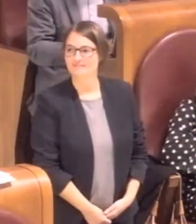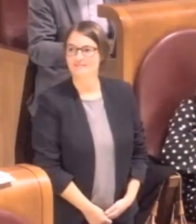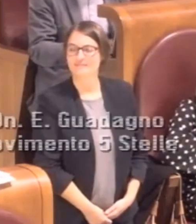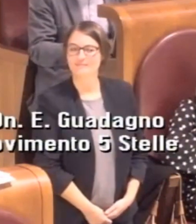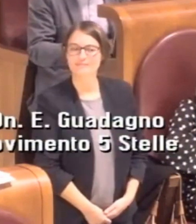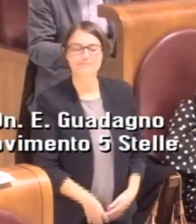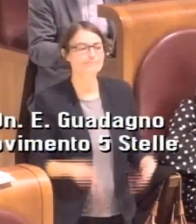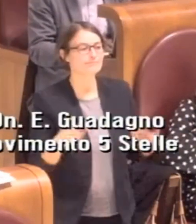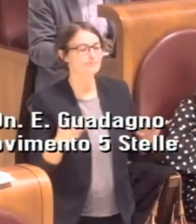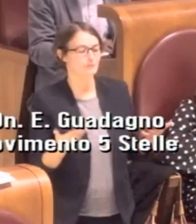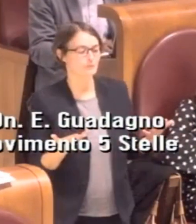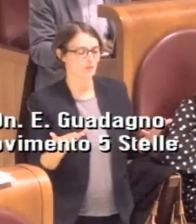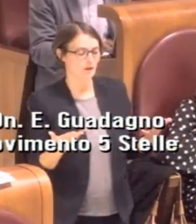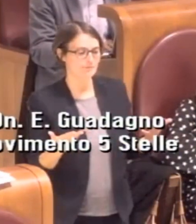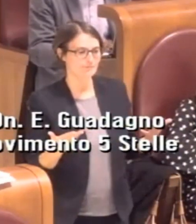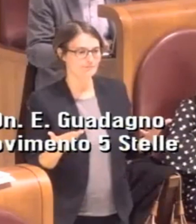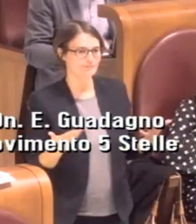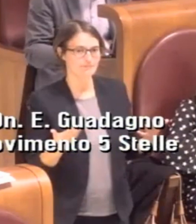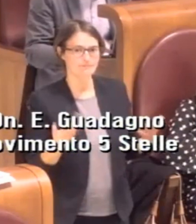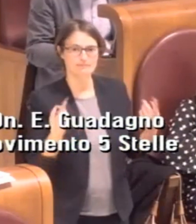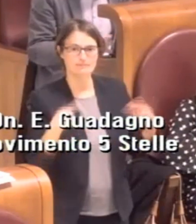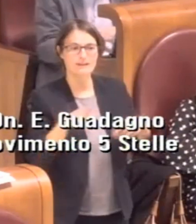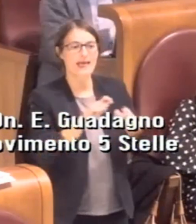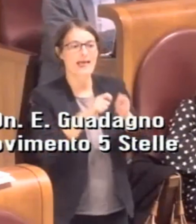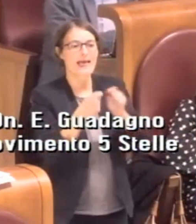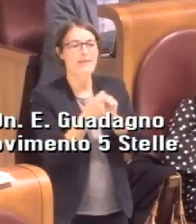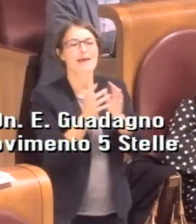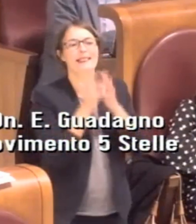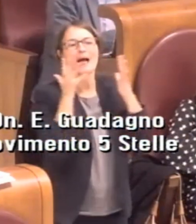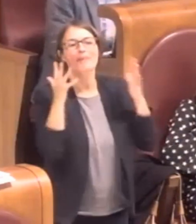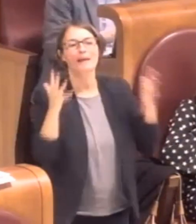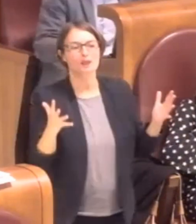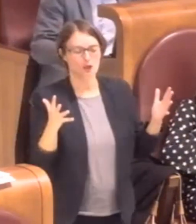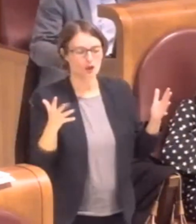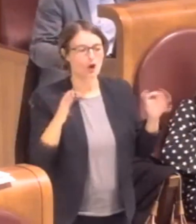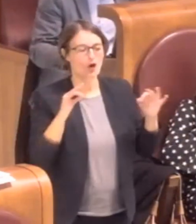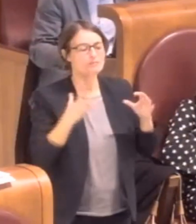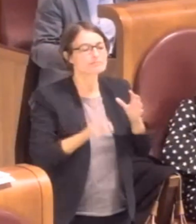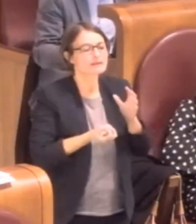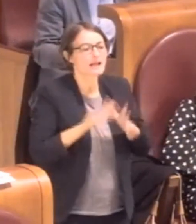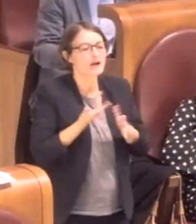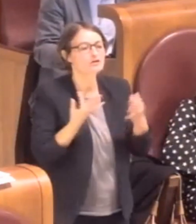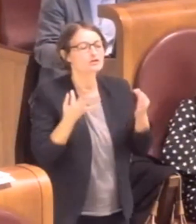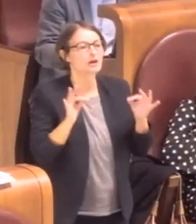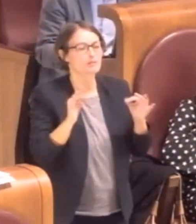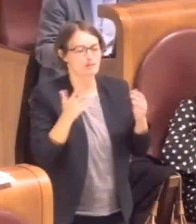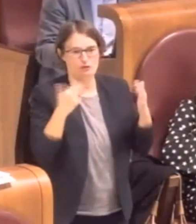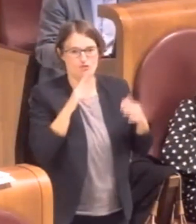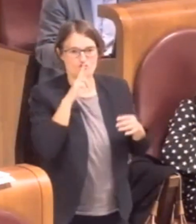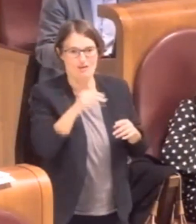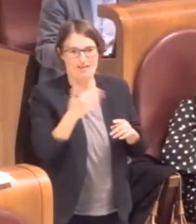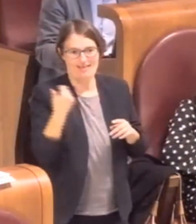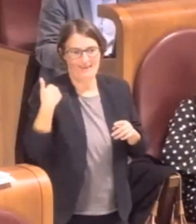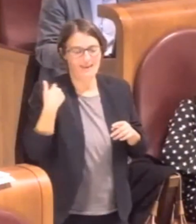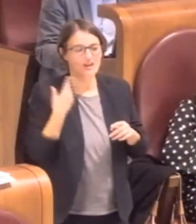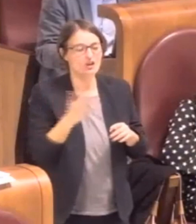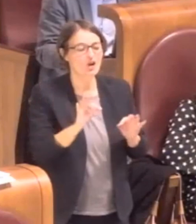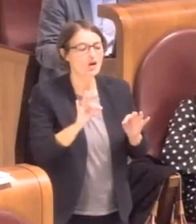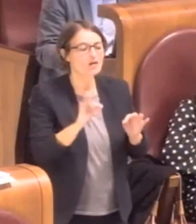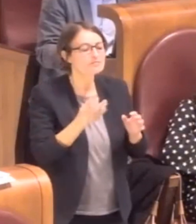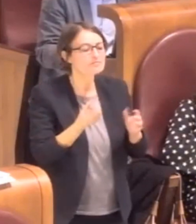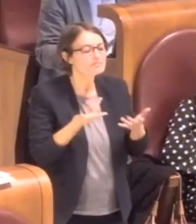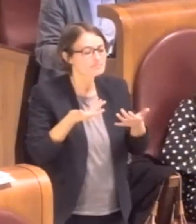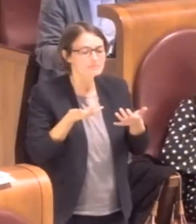questo emendamentone nasce proprio come ribadito in precedenza da un lungo